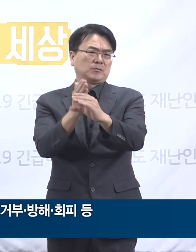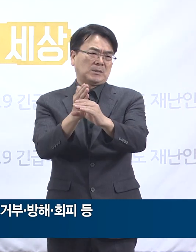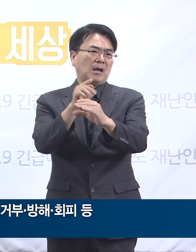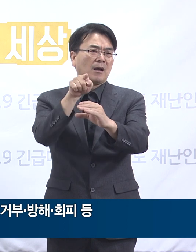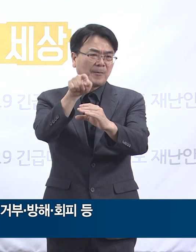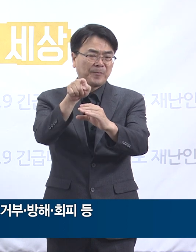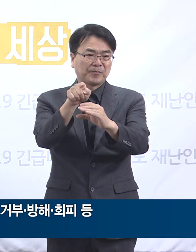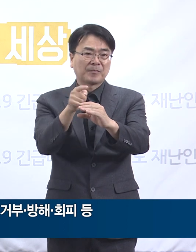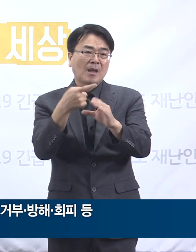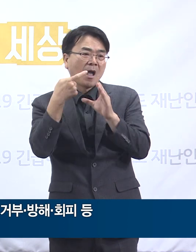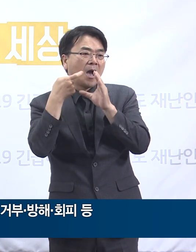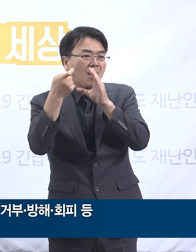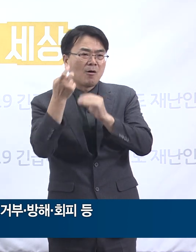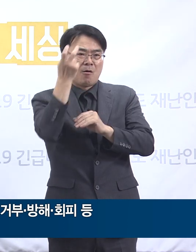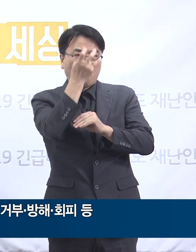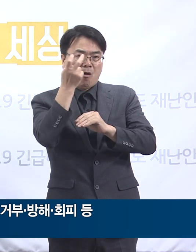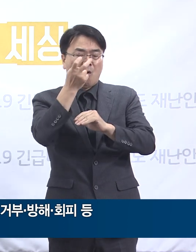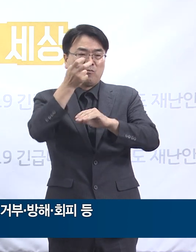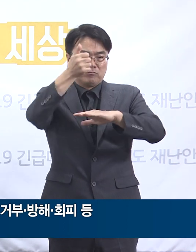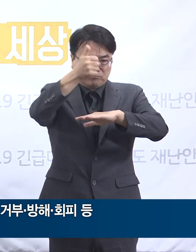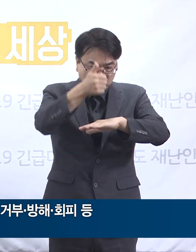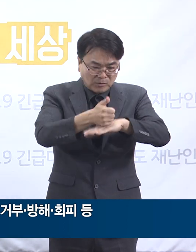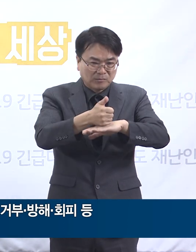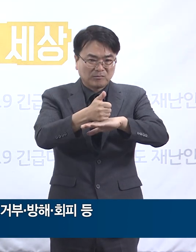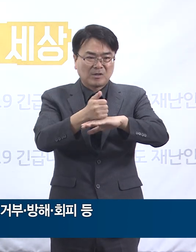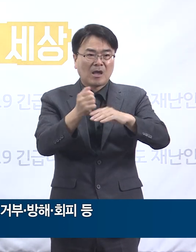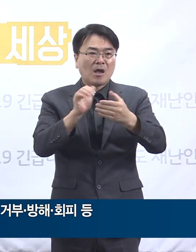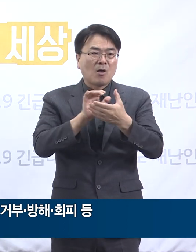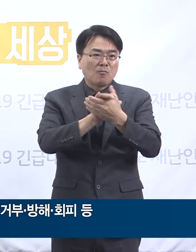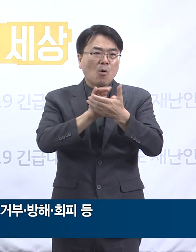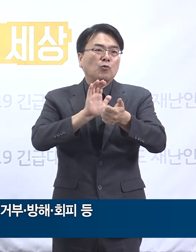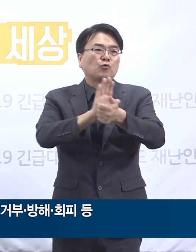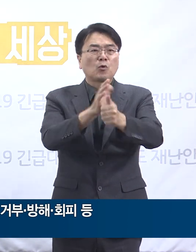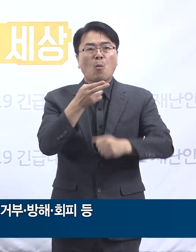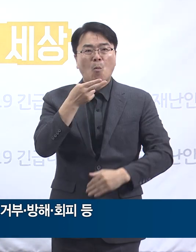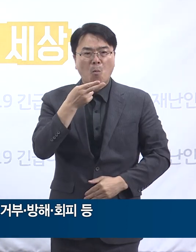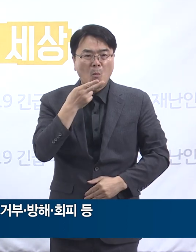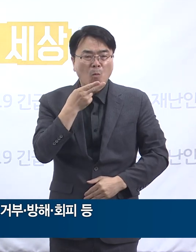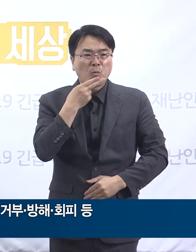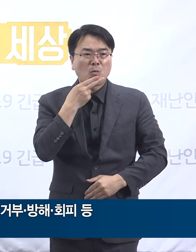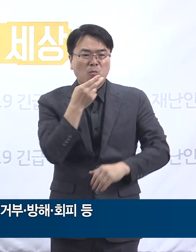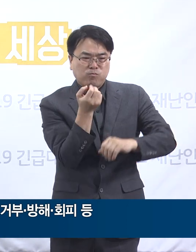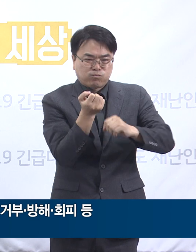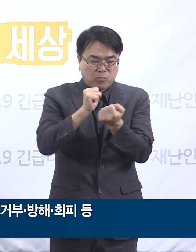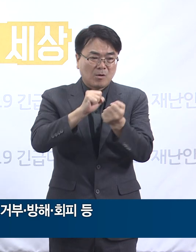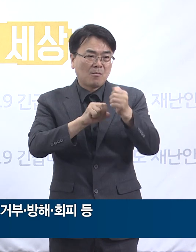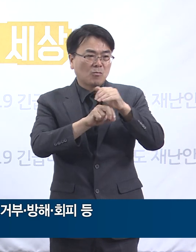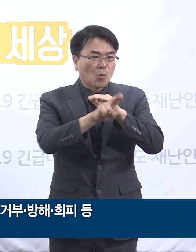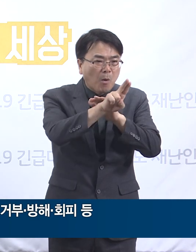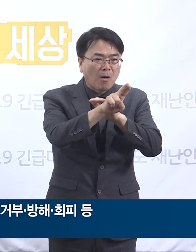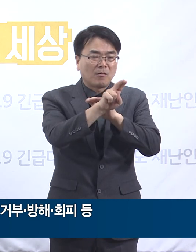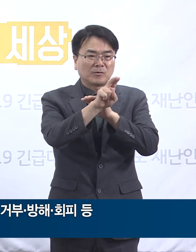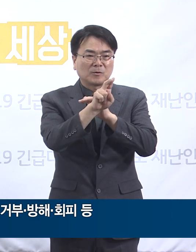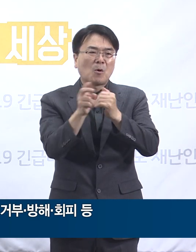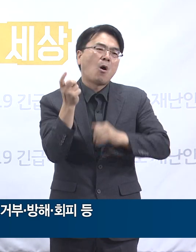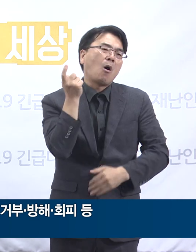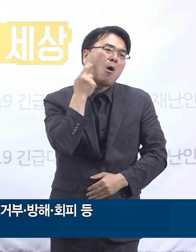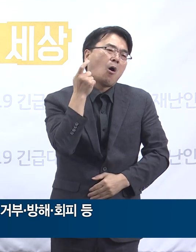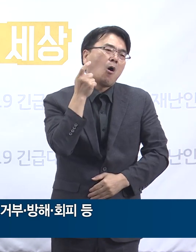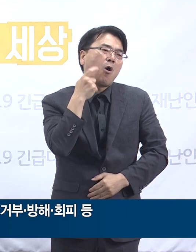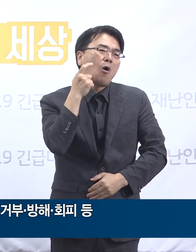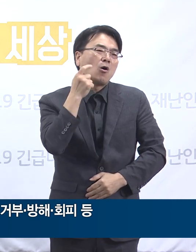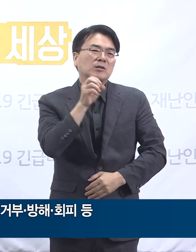진단검사, 집합금집 행정명령의 비협조적인 행위, 정당한 사유 없이 동선을 숨기거나 거짓